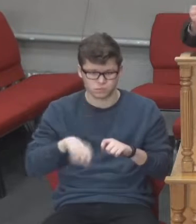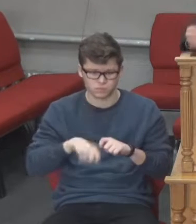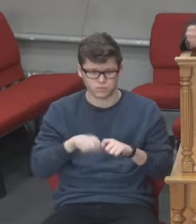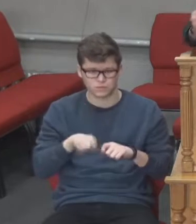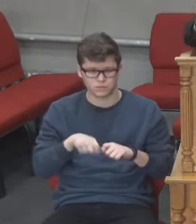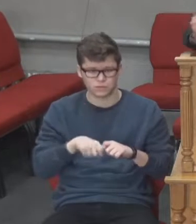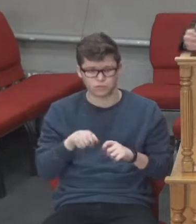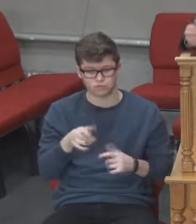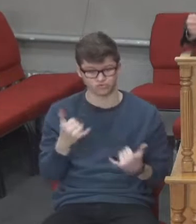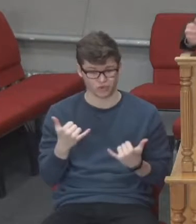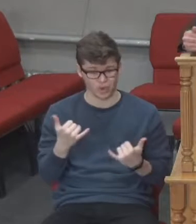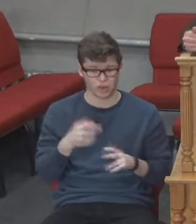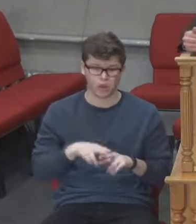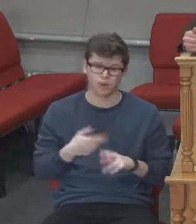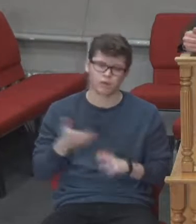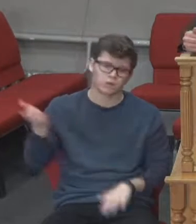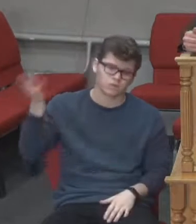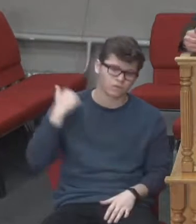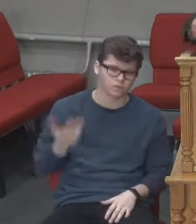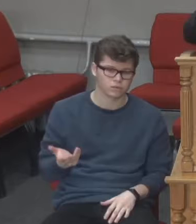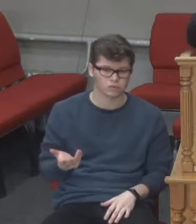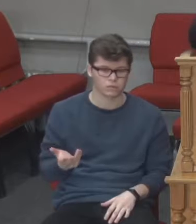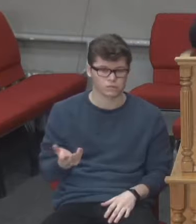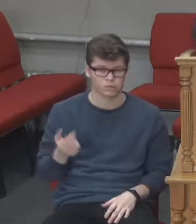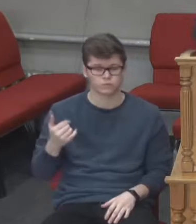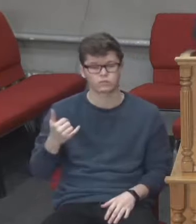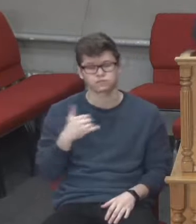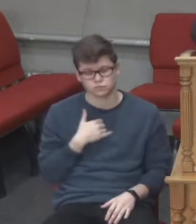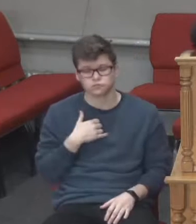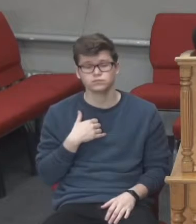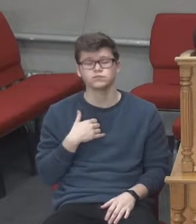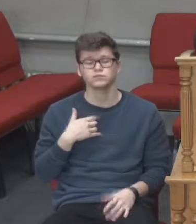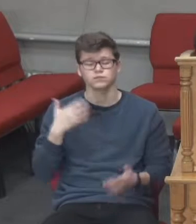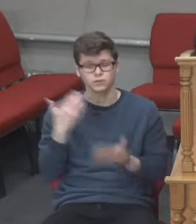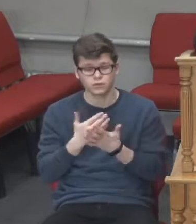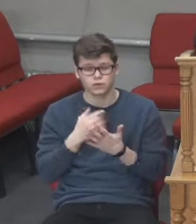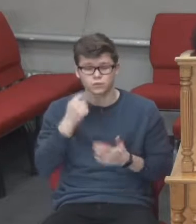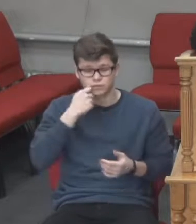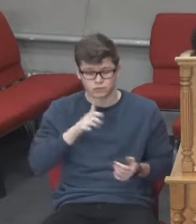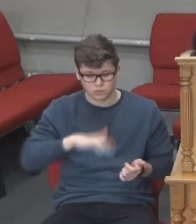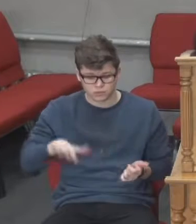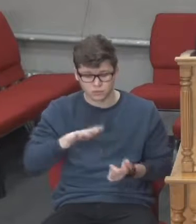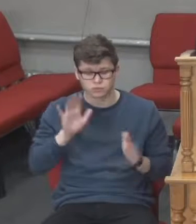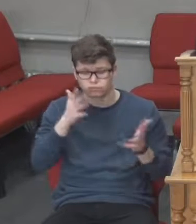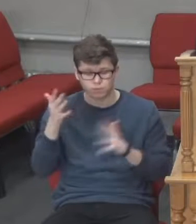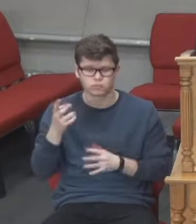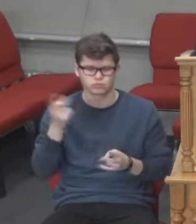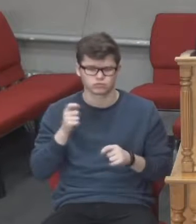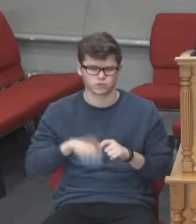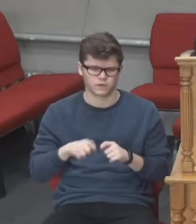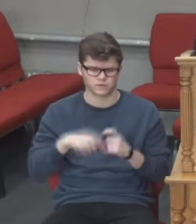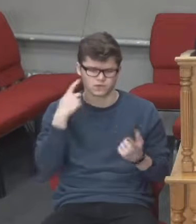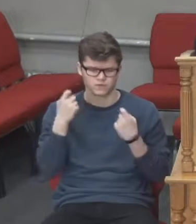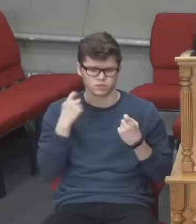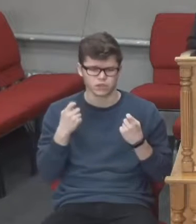конкретна молитва за ситуацію в Україні. В цьому ми маємо пильнувати, молитися, прикладати зусилля,